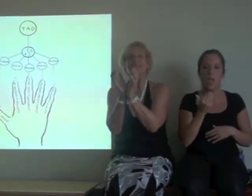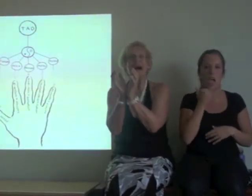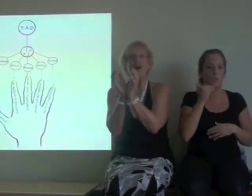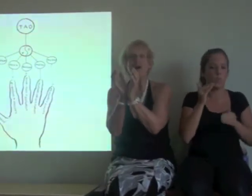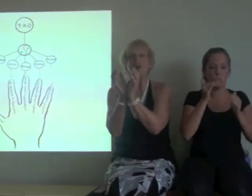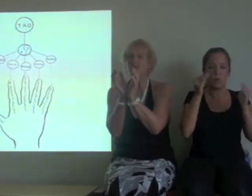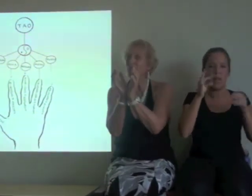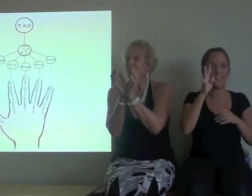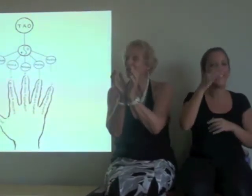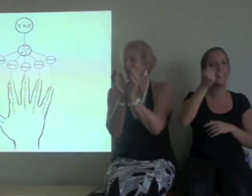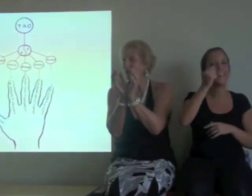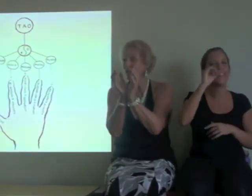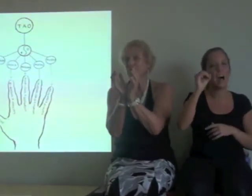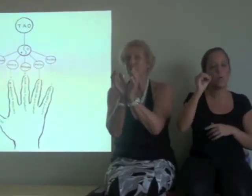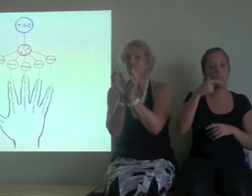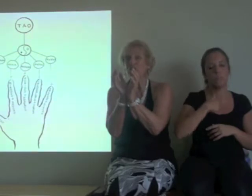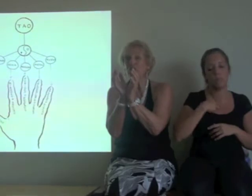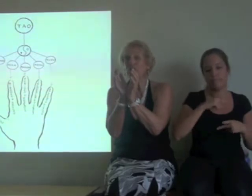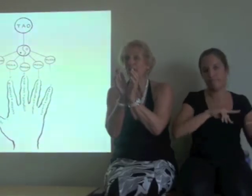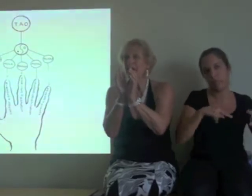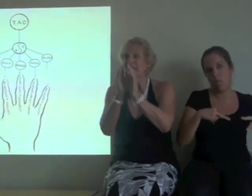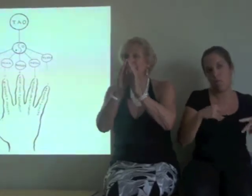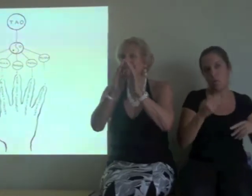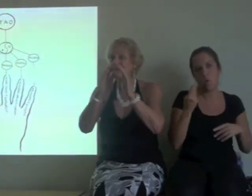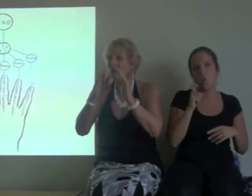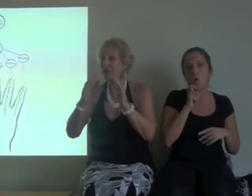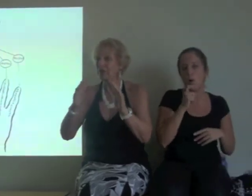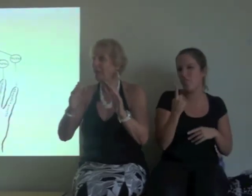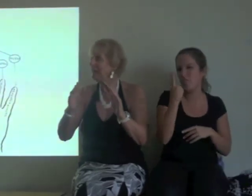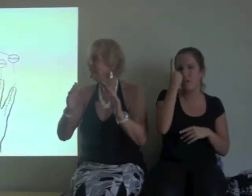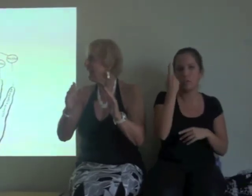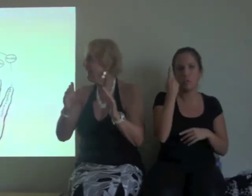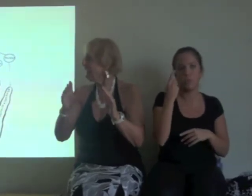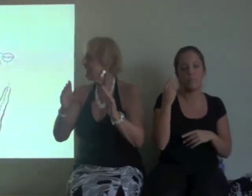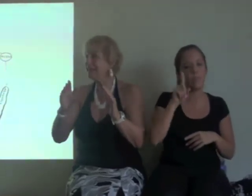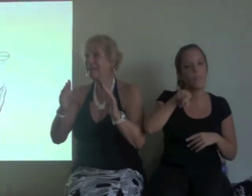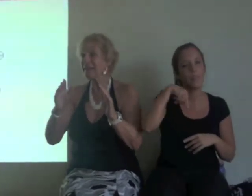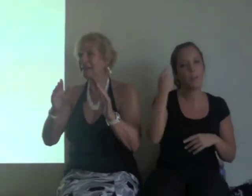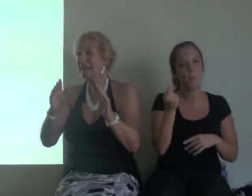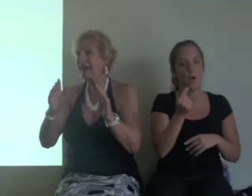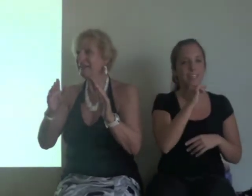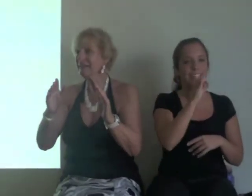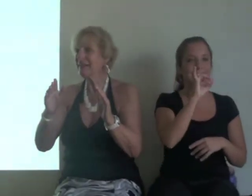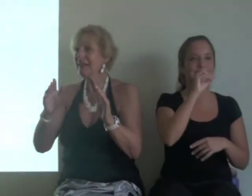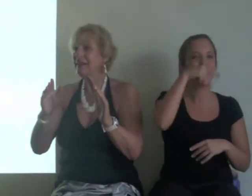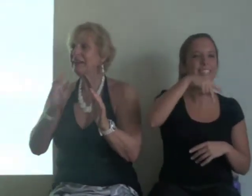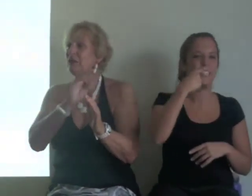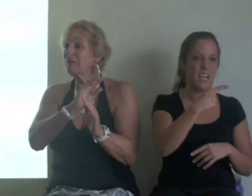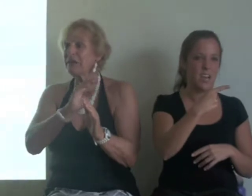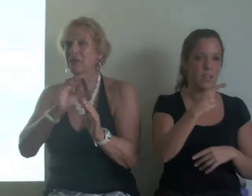tao, que yo traduzco por Dios, que se hizo la dualidad, el yin y yang, y los cinco